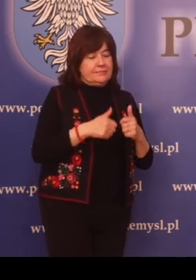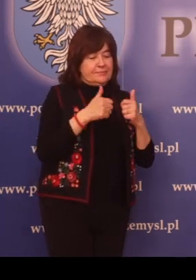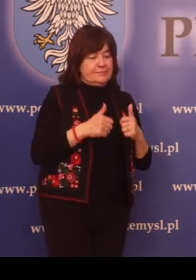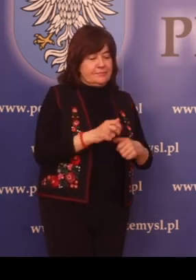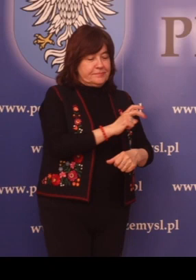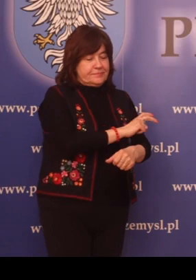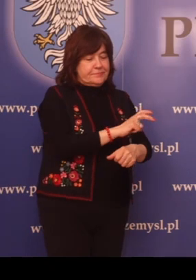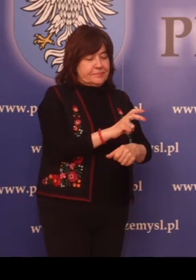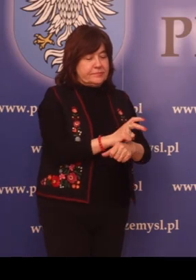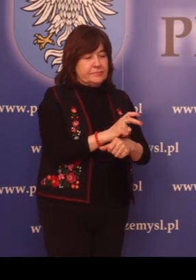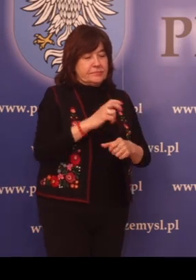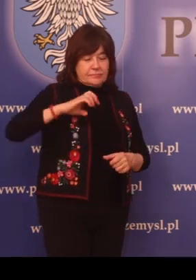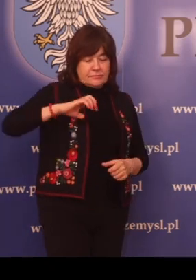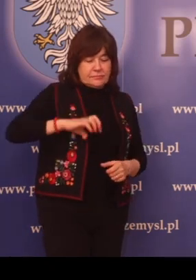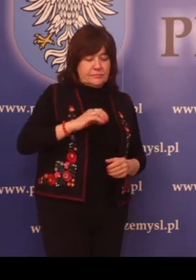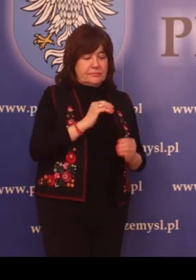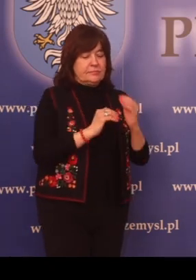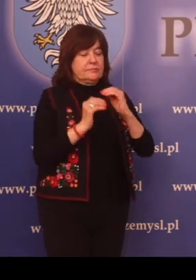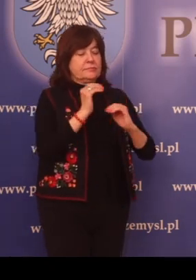budowlanego.